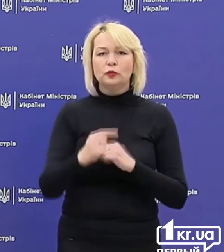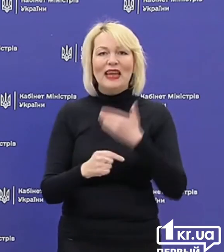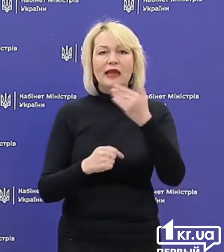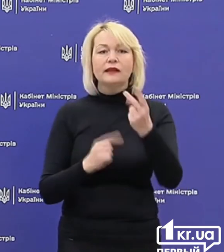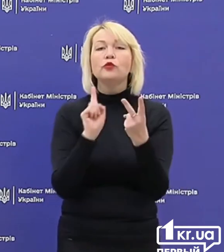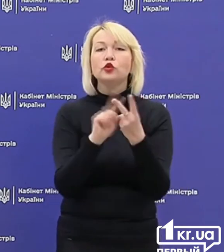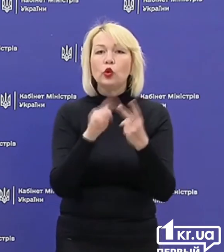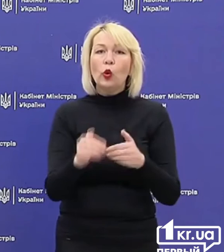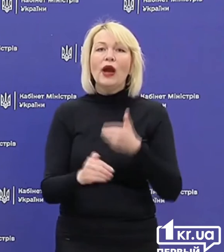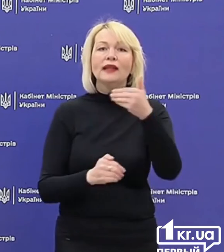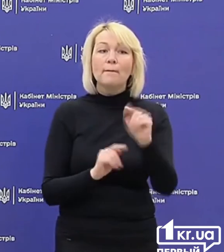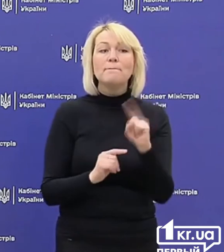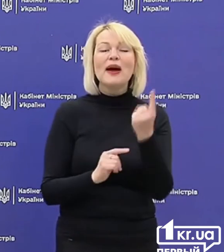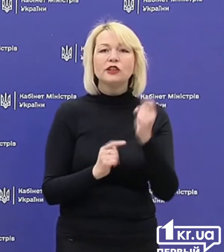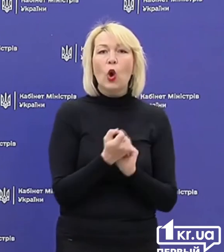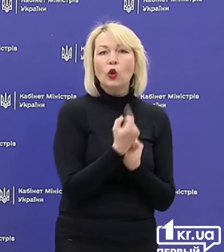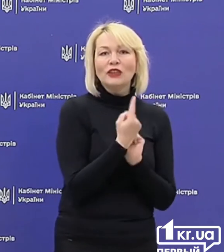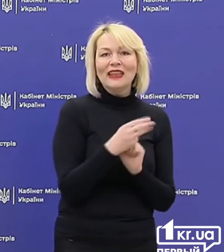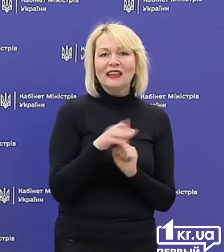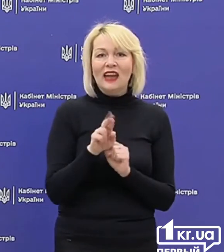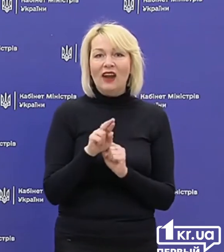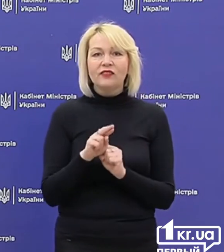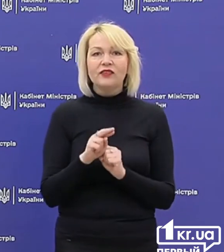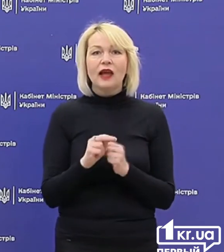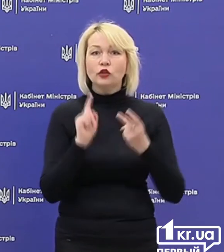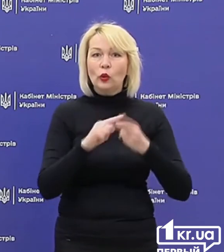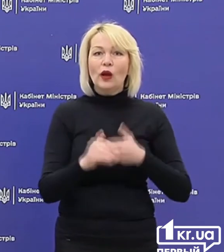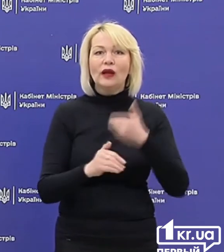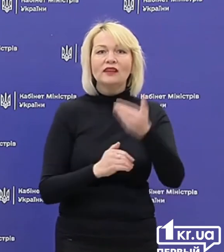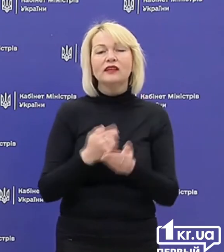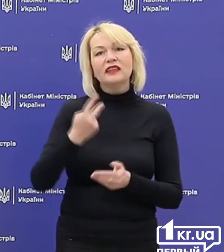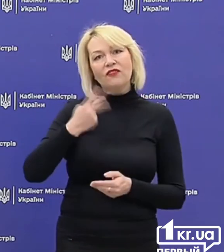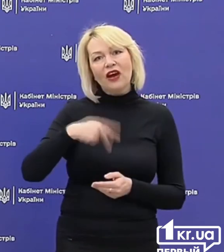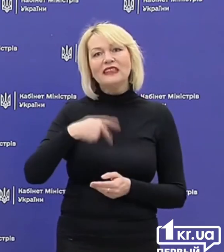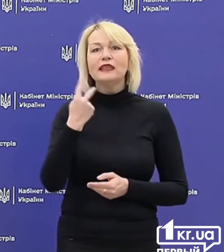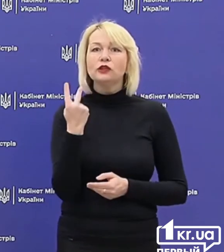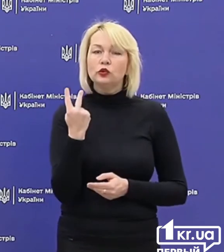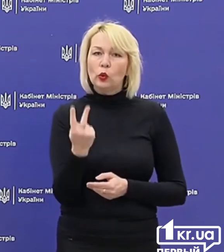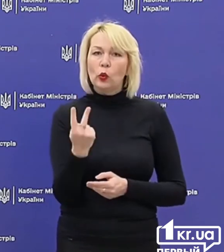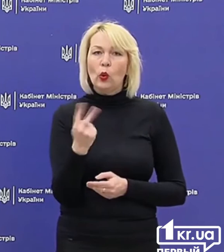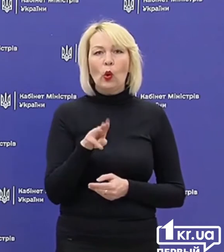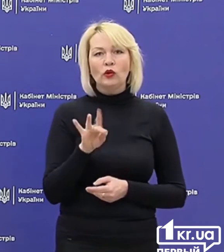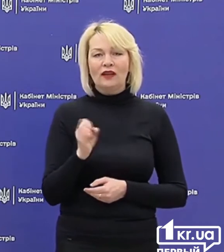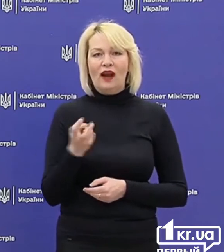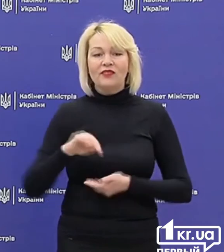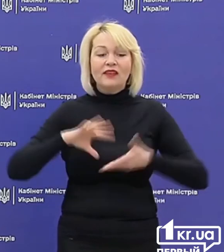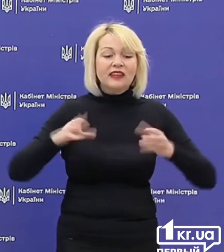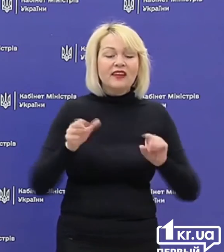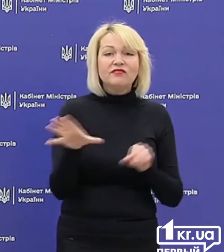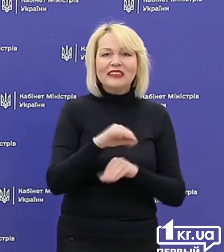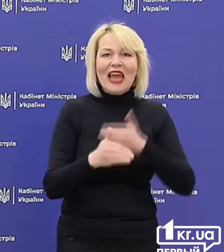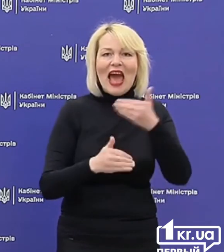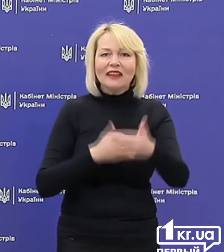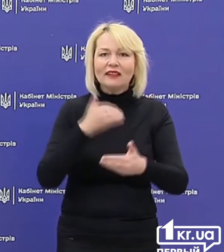етап, перший був 11 травня, ми бачимо його 22 травня. Взагалі всі етапи ми